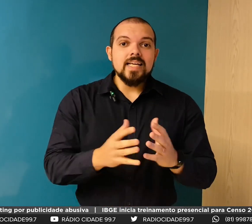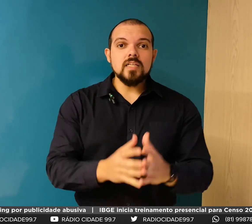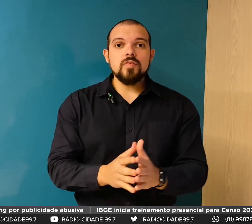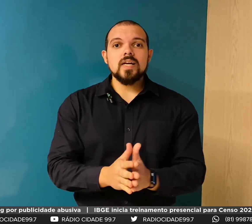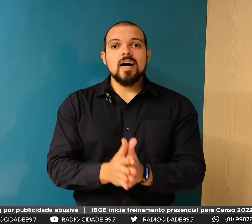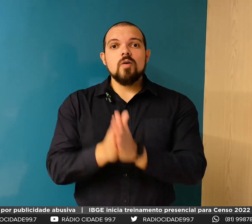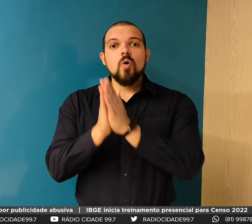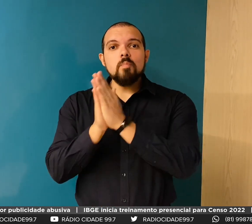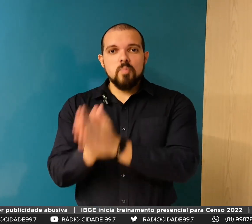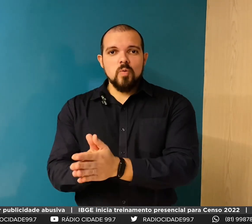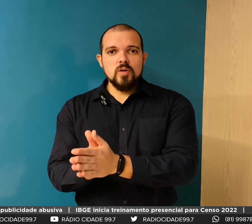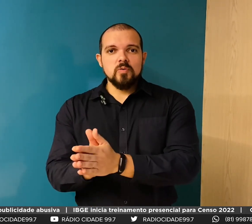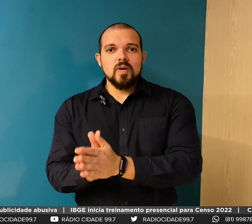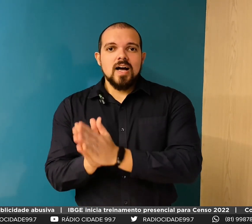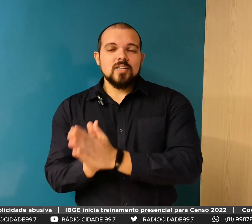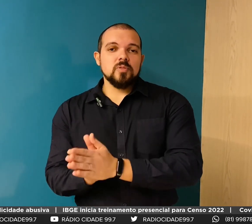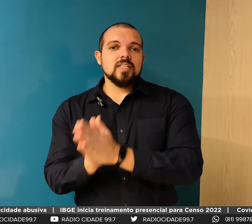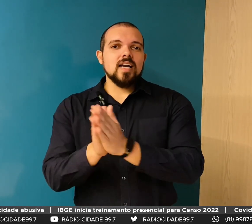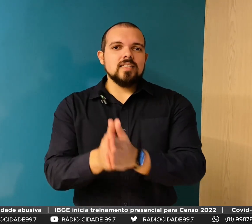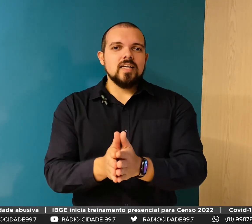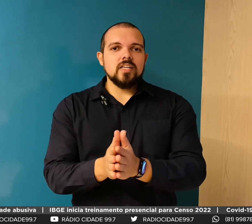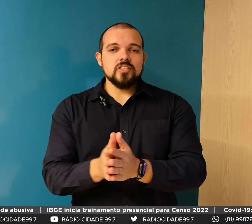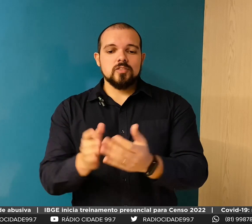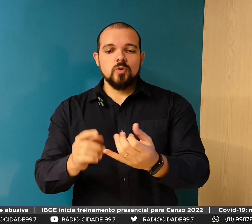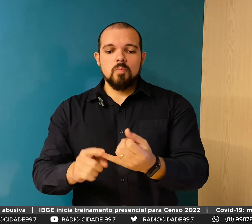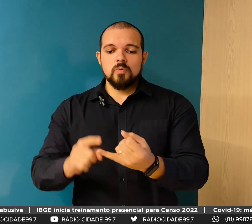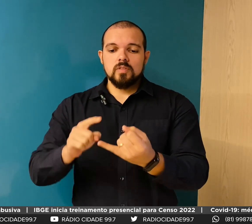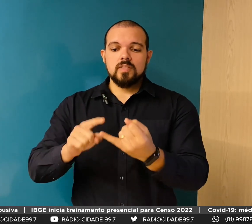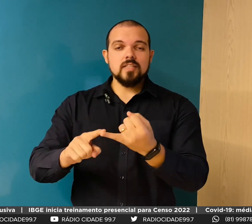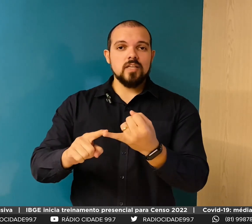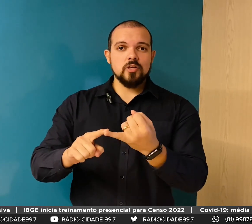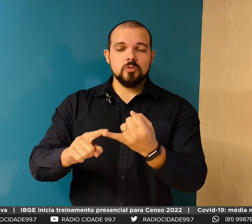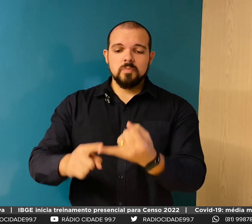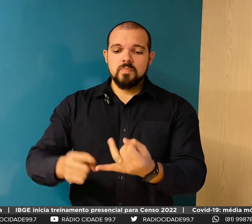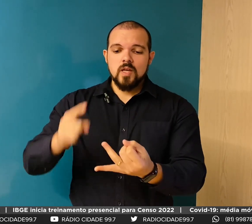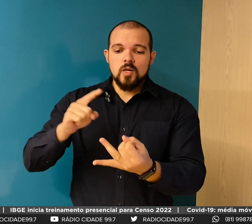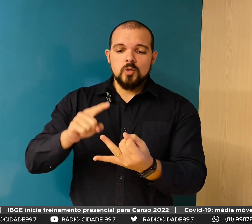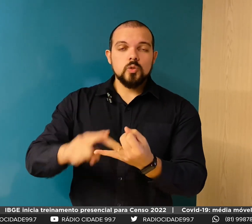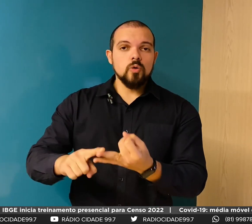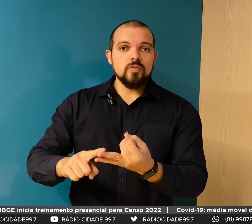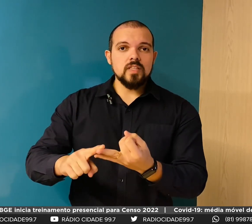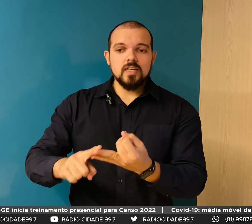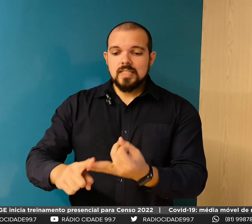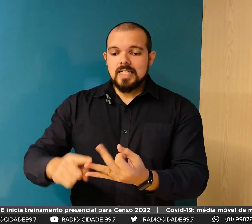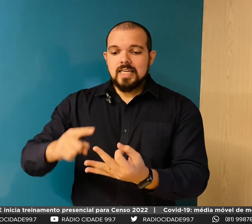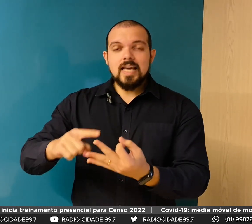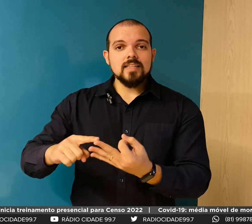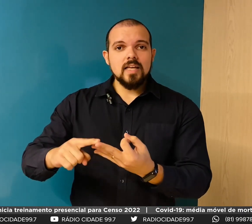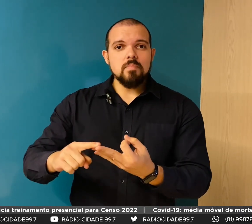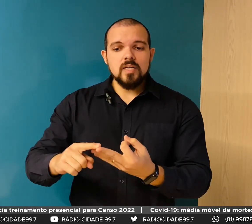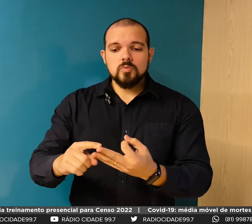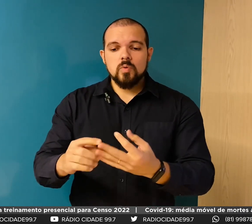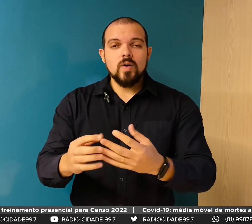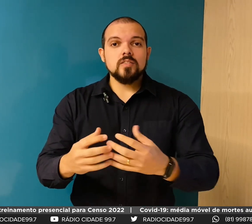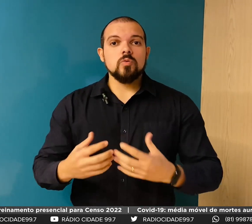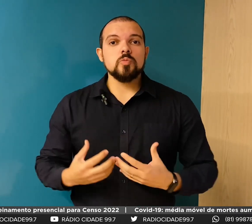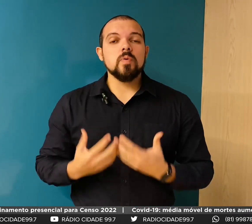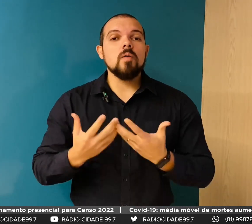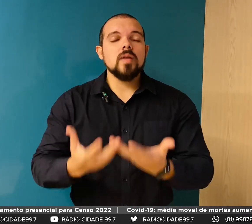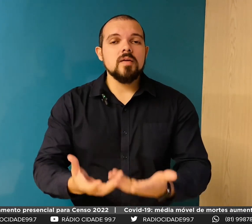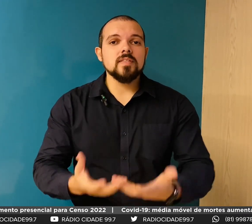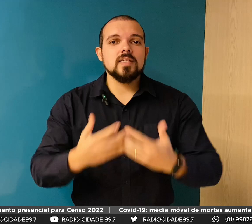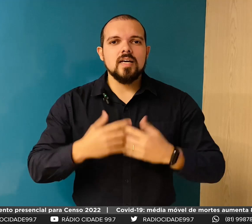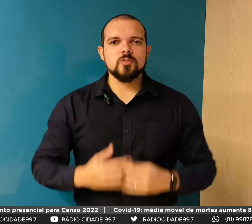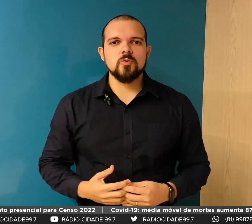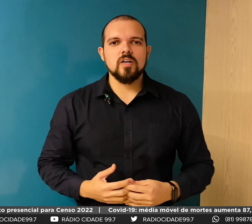empresa, identificar o público, as suas características, como desejo, dúvida e até mesmo quais